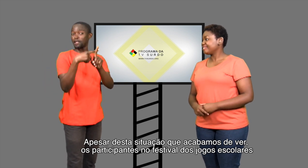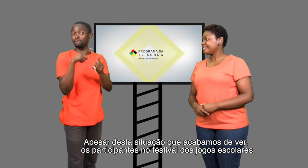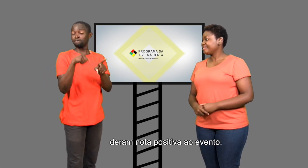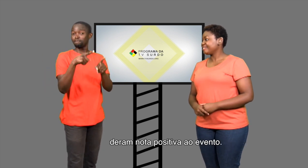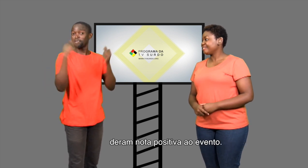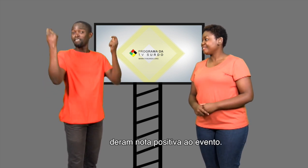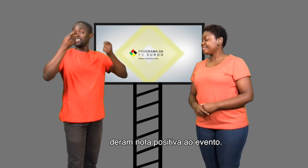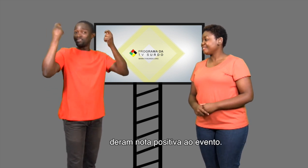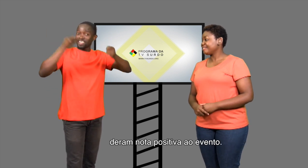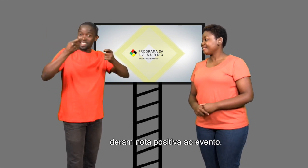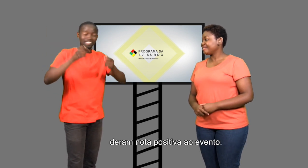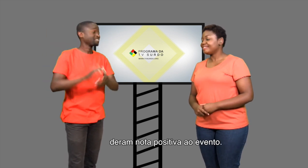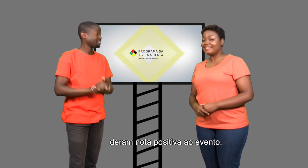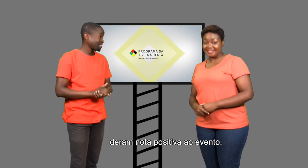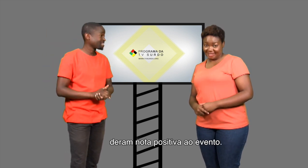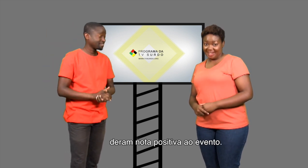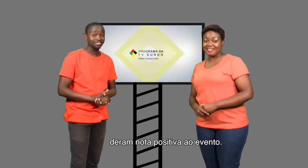deram nota positiva ao evento.